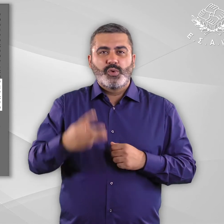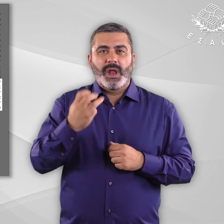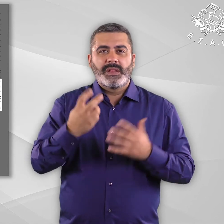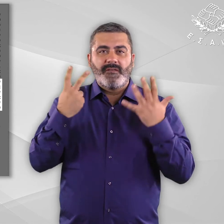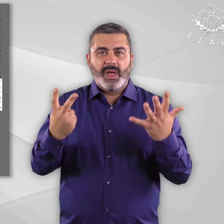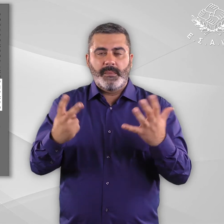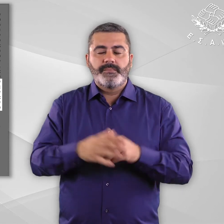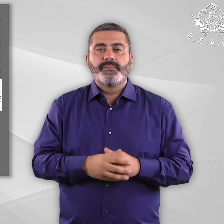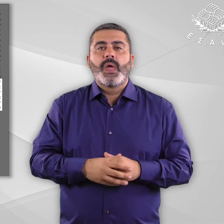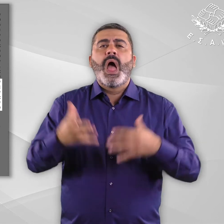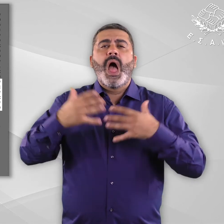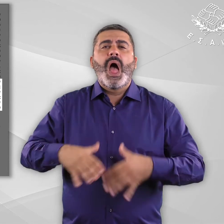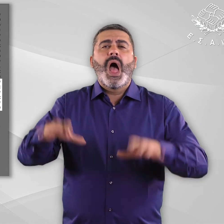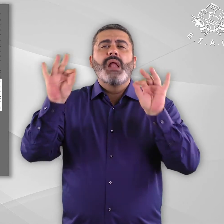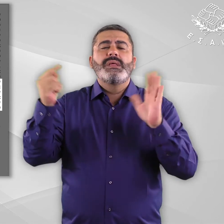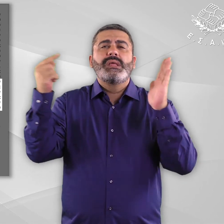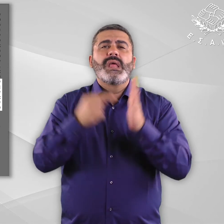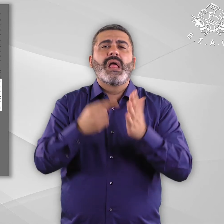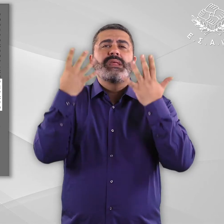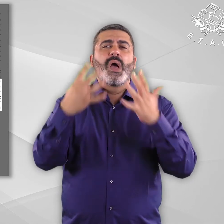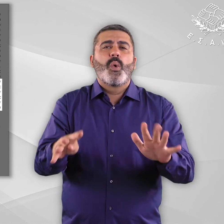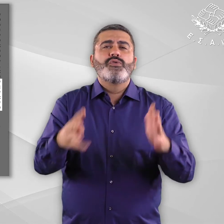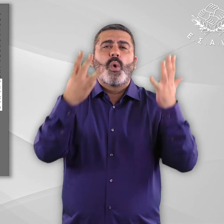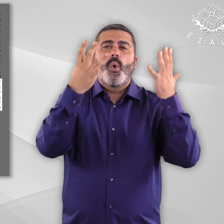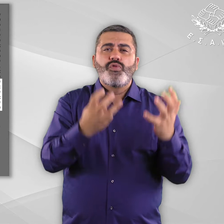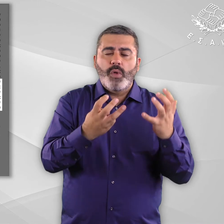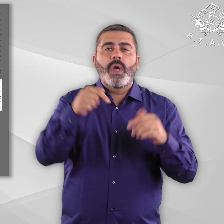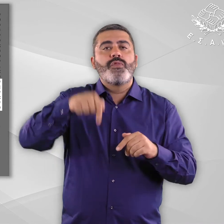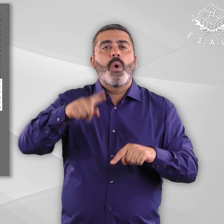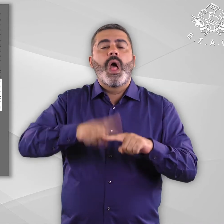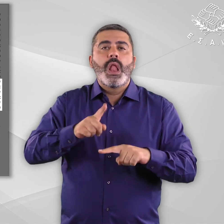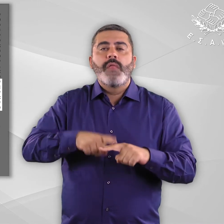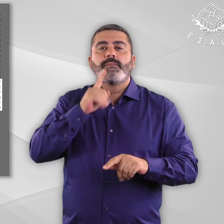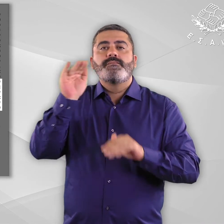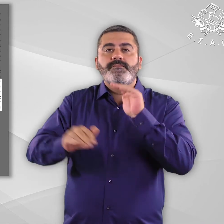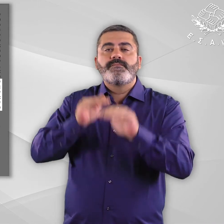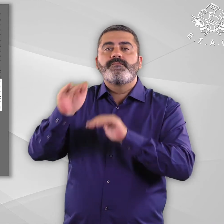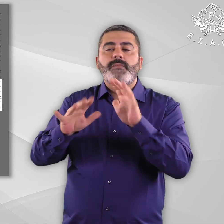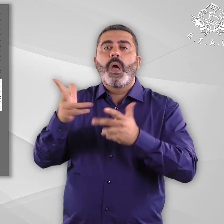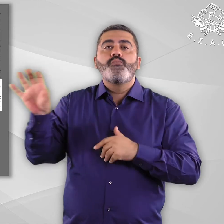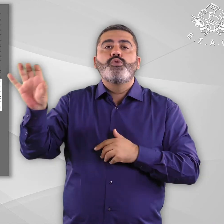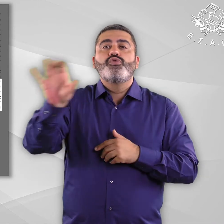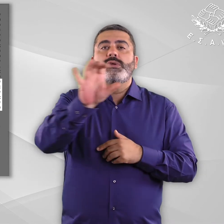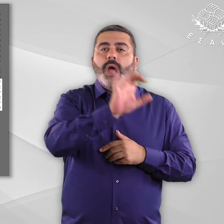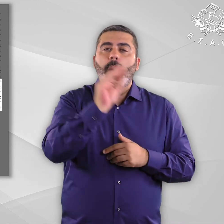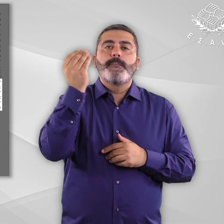αρχές της δεκαετίας του 1980 στη χώρα μας υπάρχουν πολλά μουσεία και άλλοι πολιτιστικοί χώροι που δεν πληρούν τις